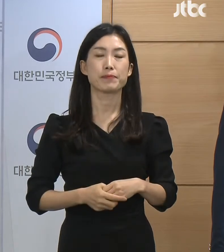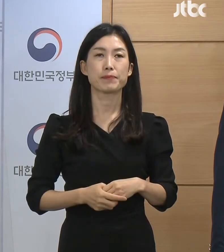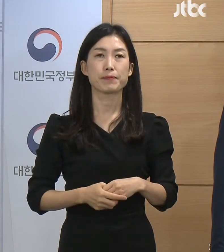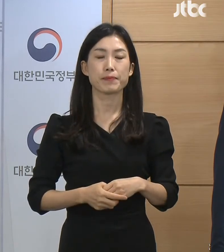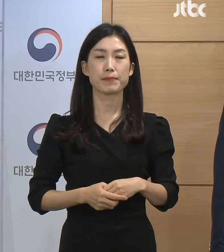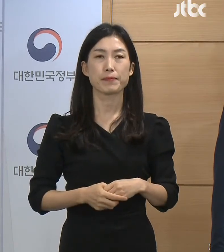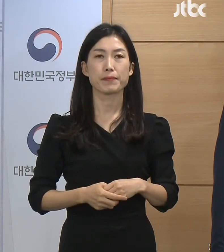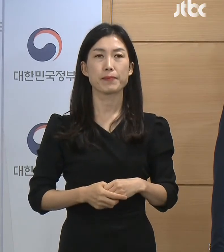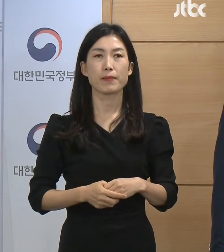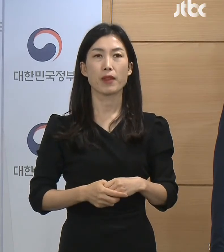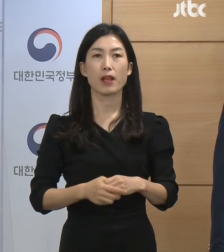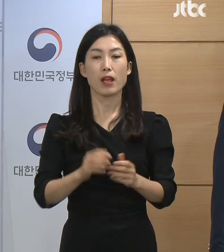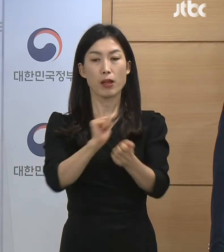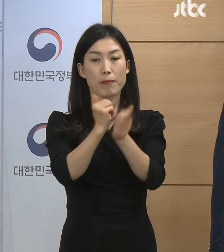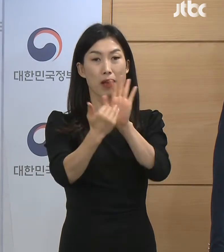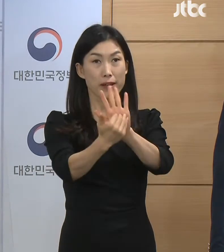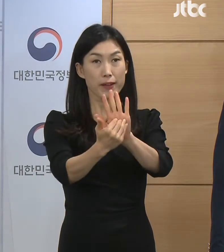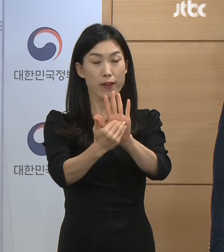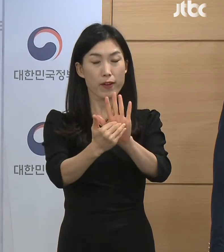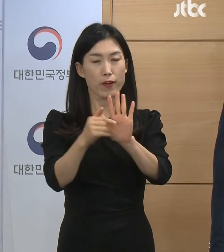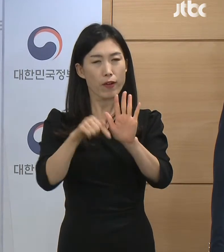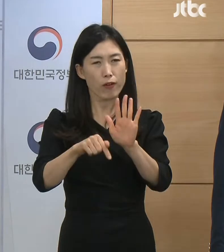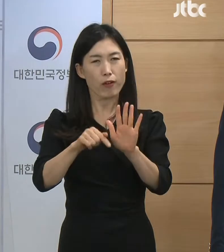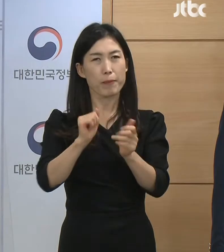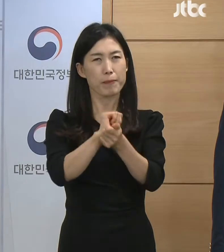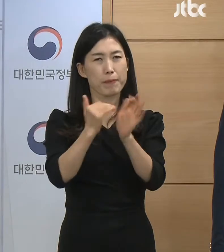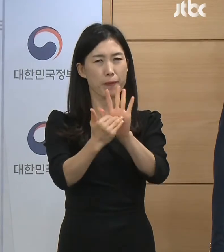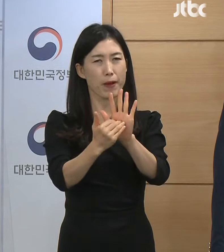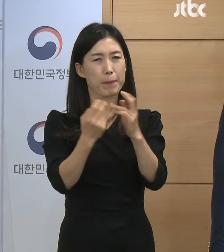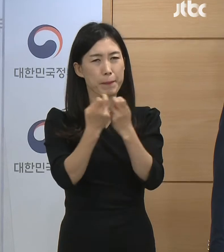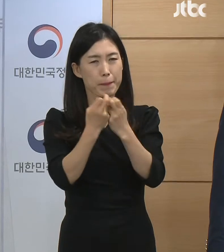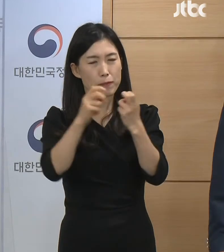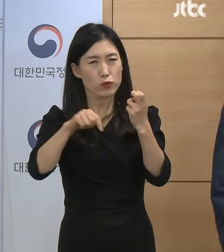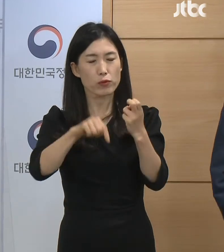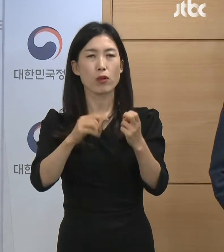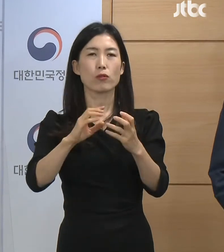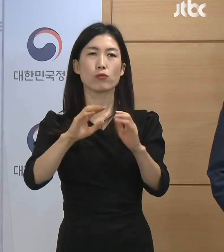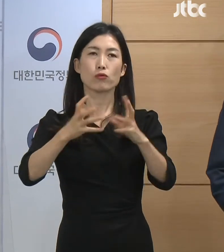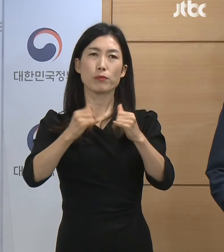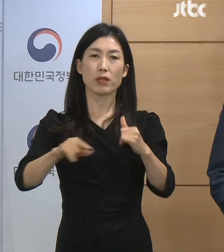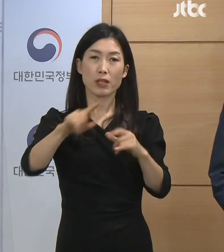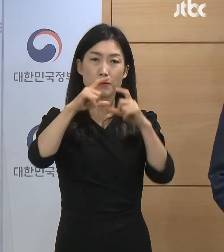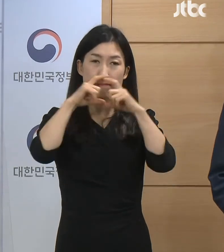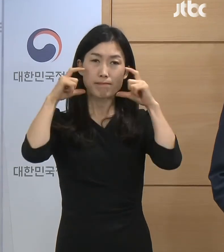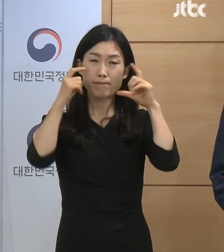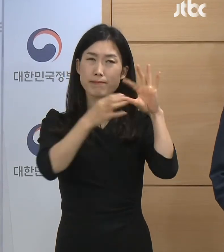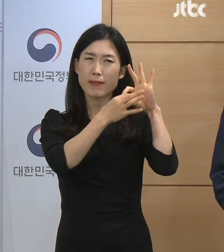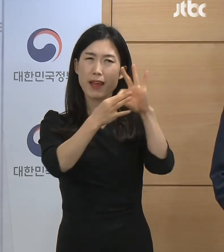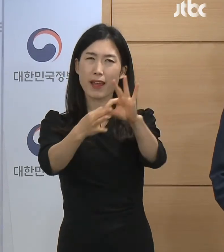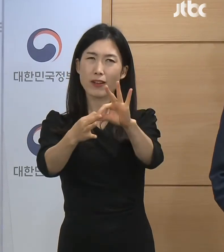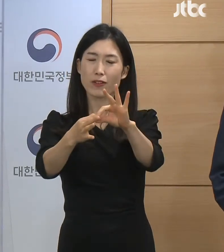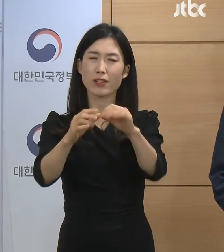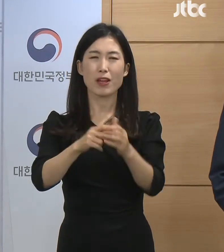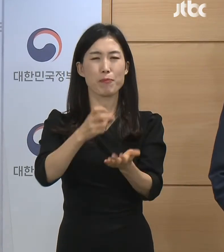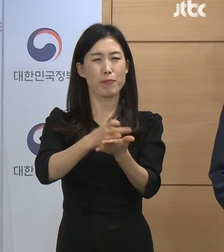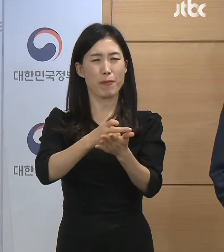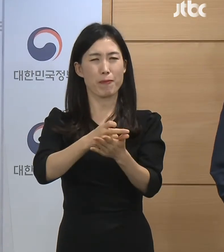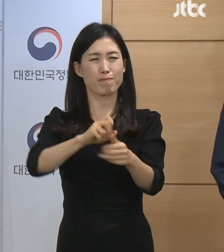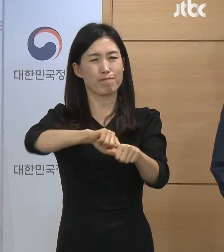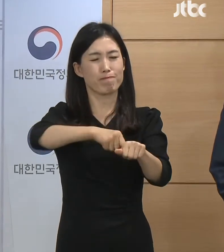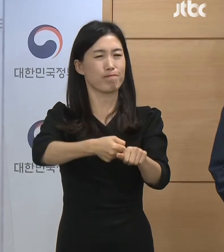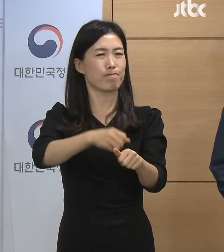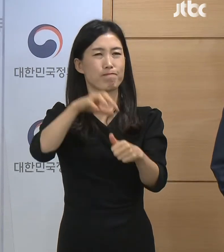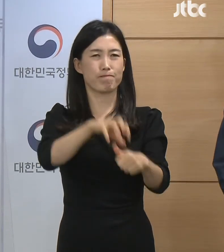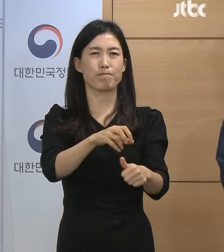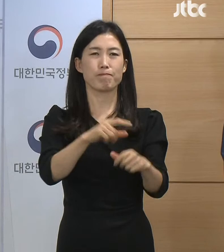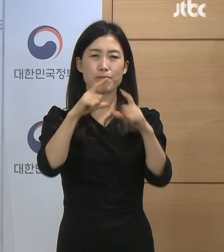방역 정책의 지속가득성과 국민 수용성 측면에서는 규제보다는 권고와